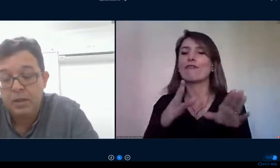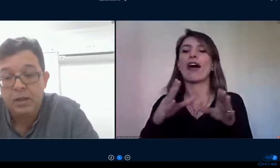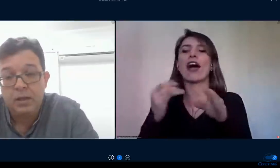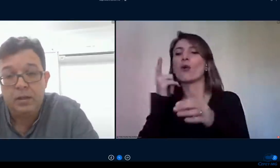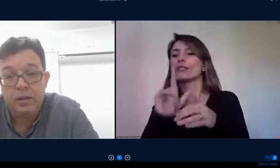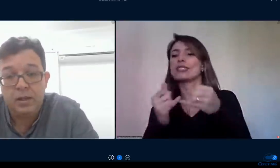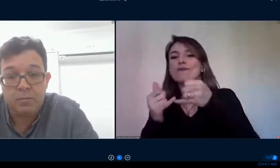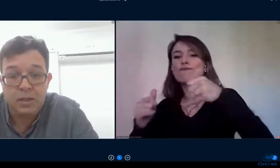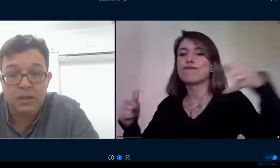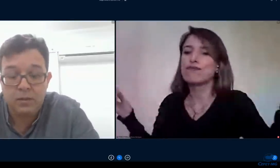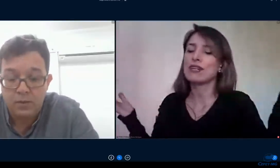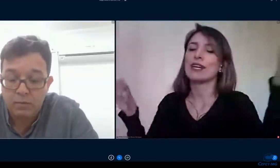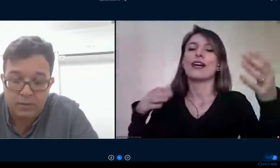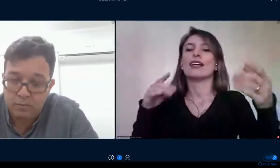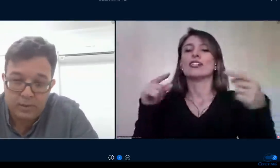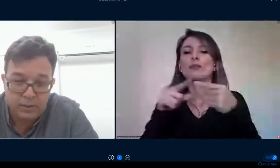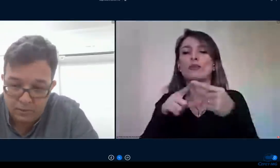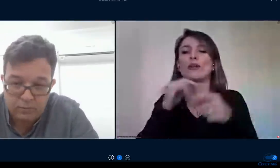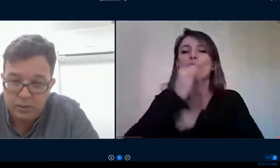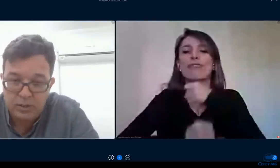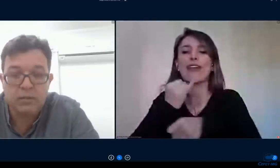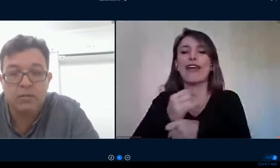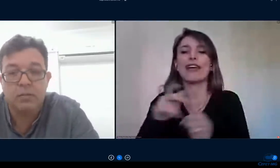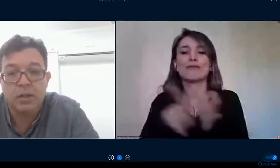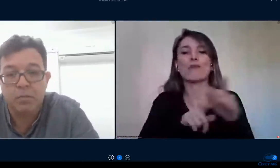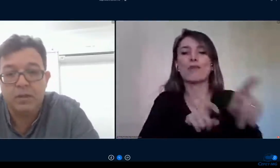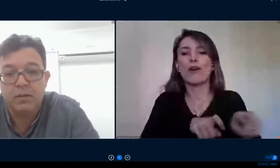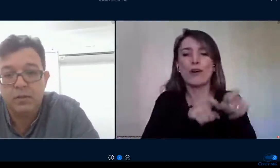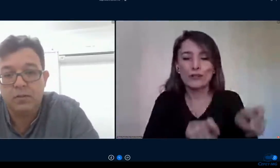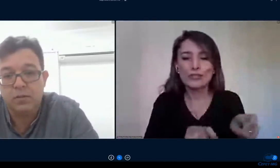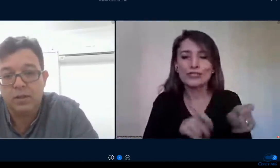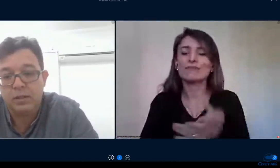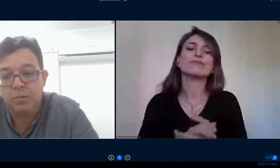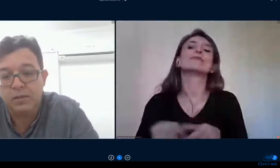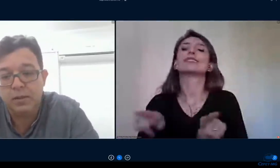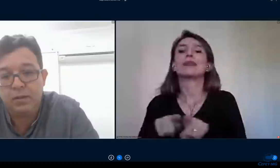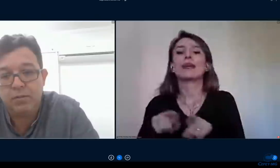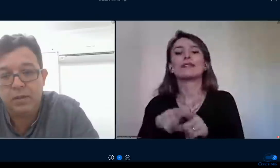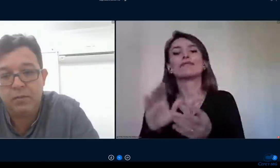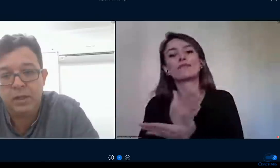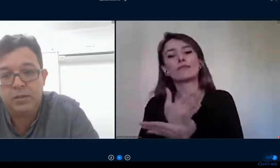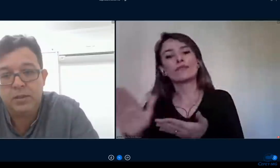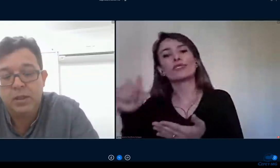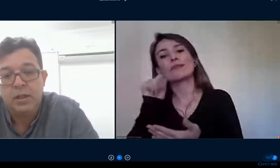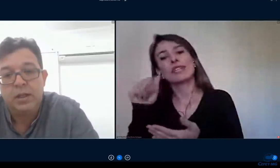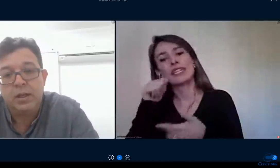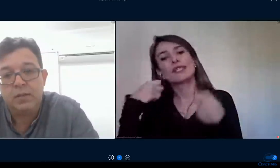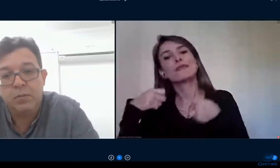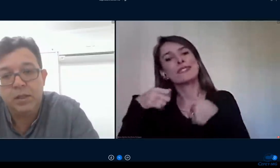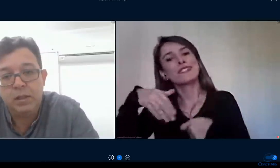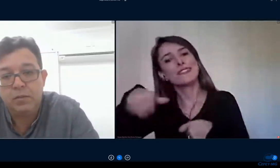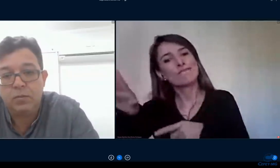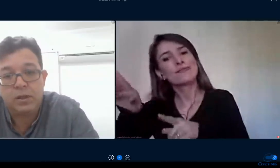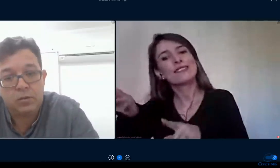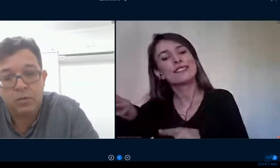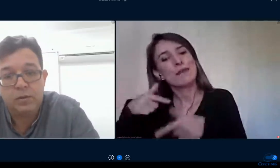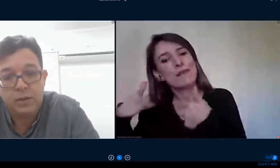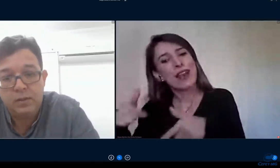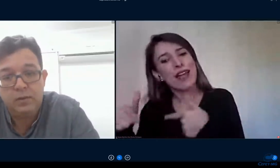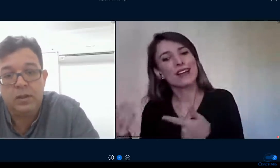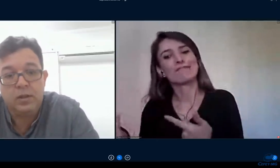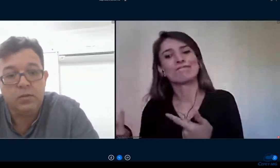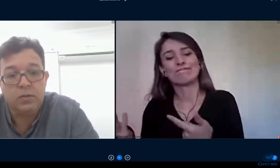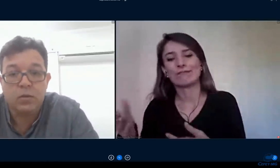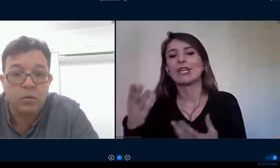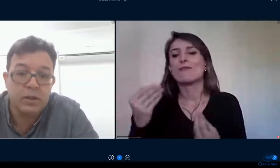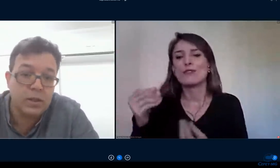e as meninas é uma questão de gênero também que persiste na sociedade brasileira infelizmente e essas meninas com 14